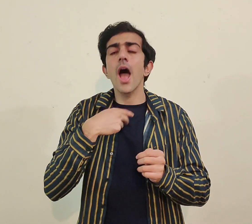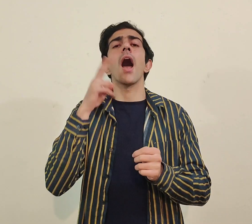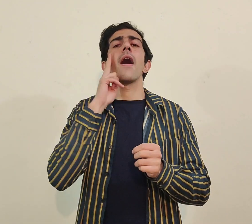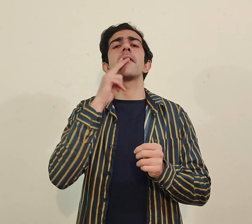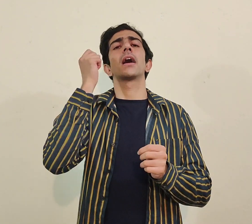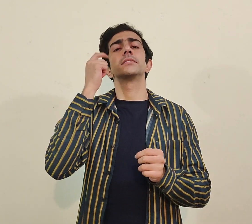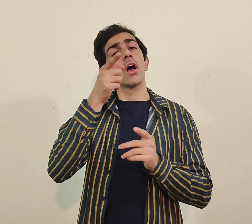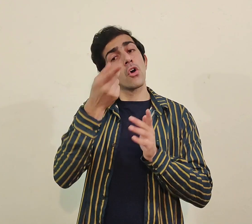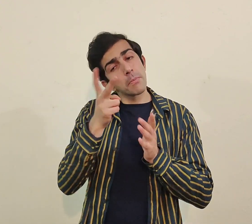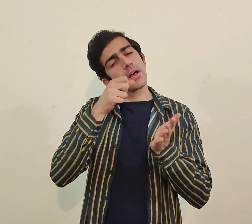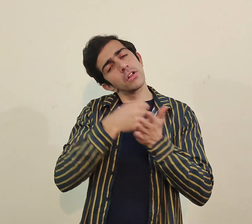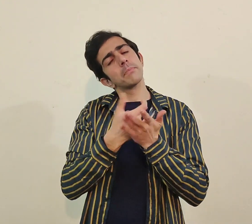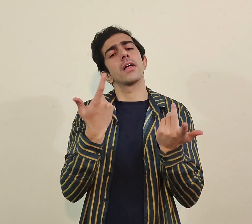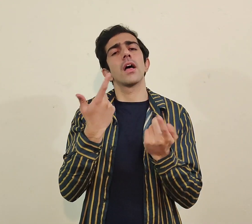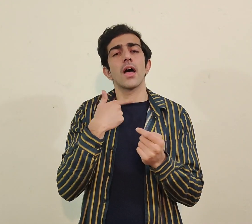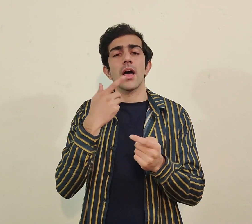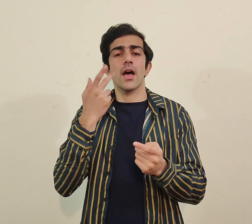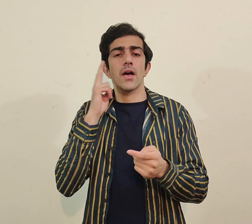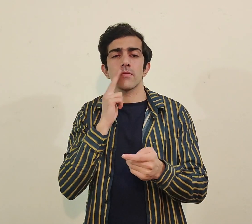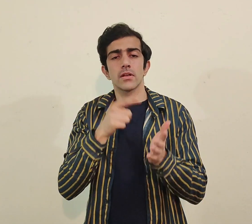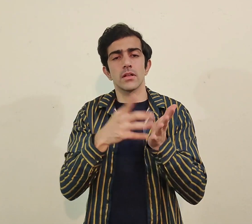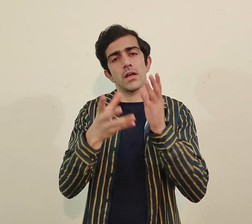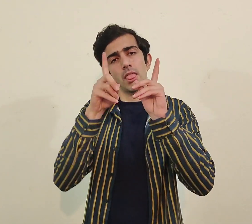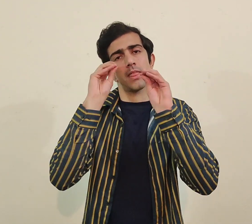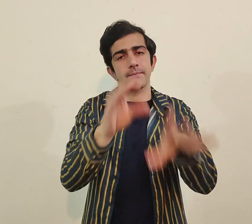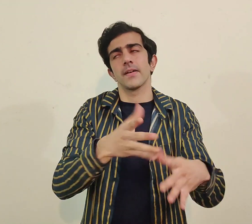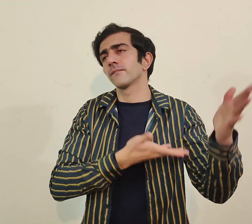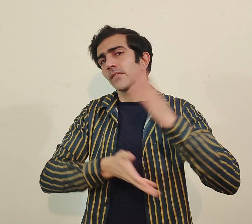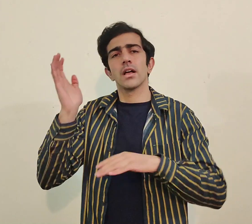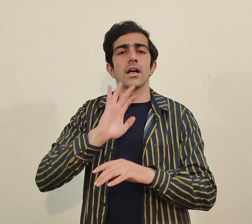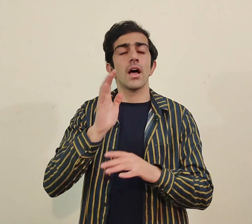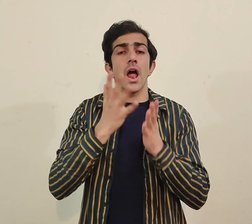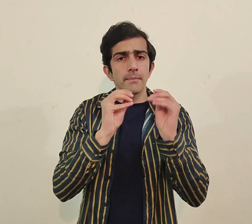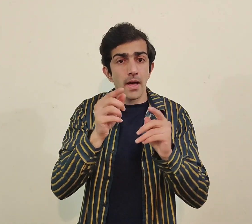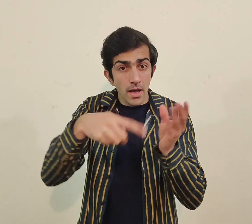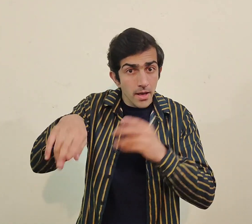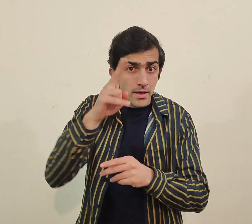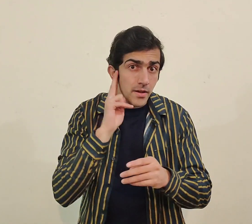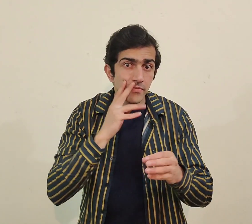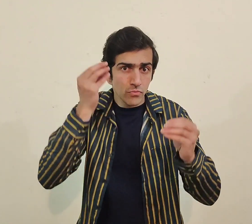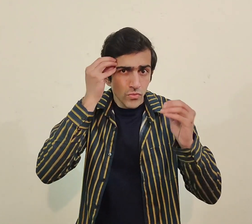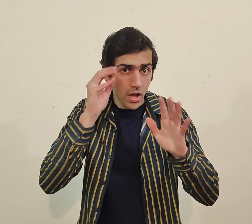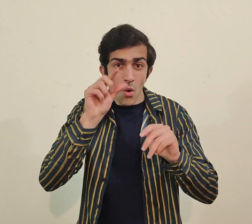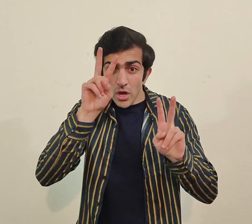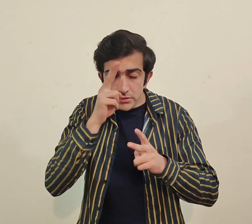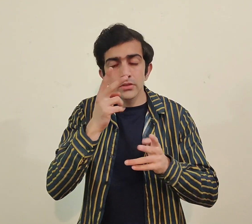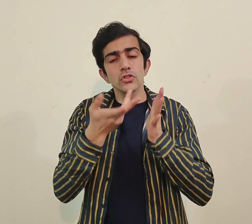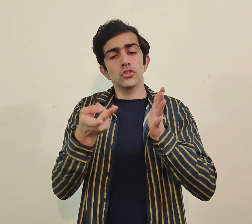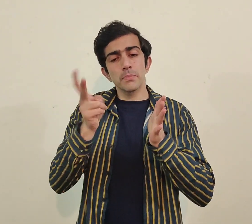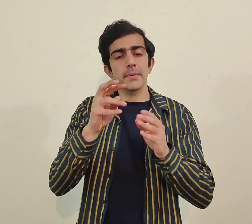سکتے ہیں یا repeat کر سکتے ہیں اور تب idea ہو سکتا ہے لیکن اگر deaf لوگوں کو اس طرح جو ہے وہ چھوڑ کے جائیں گے اور